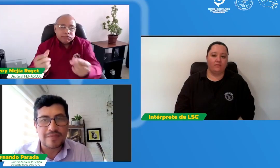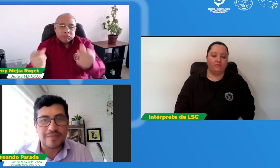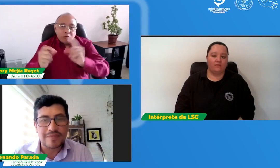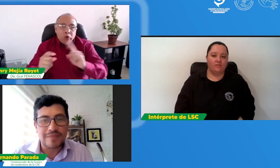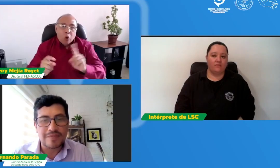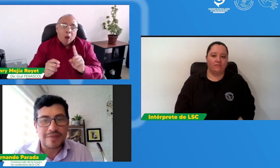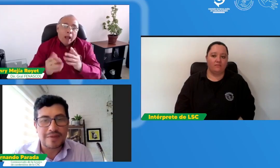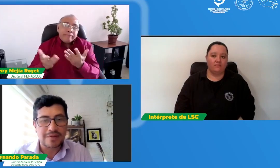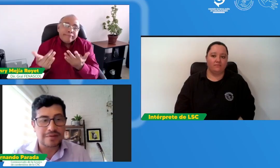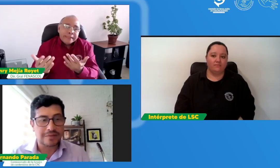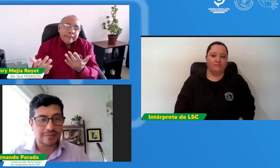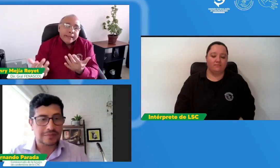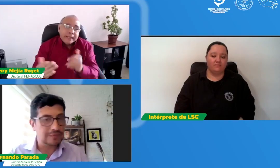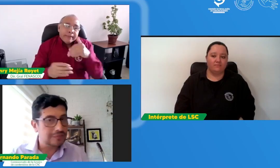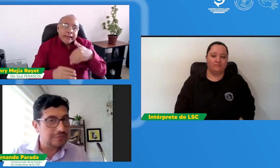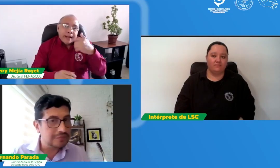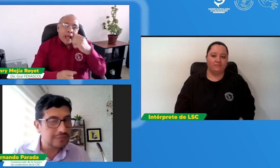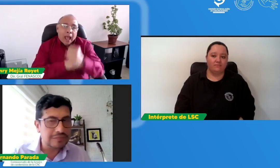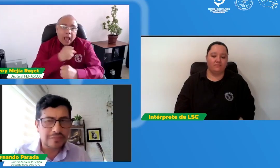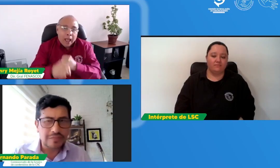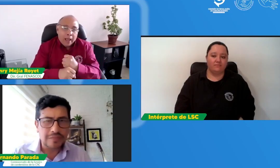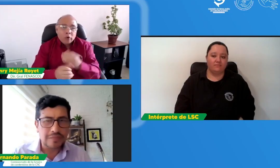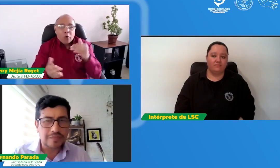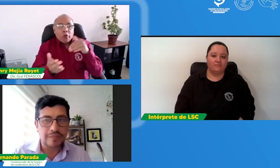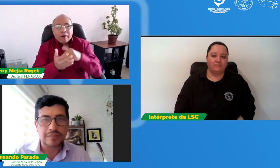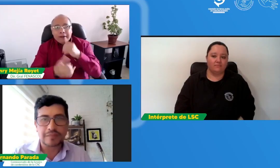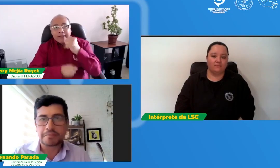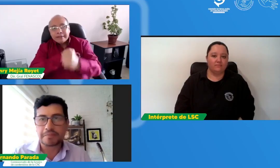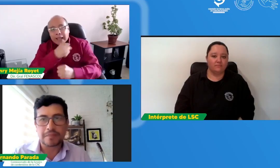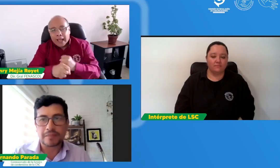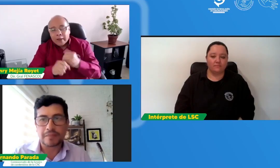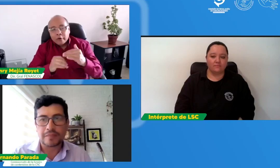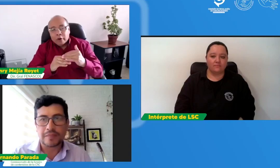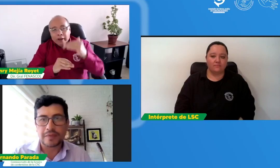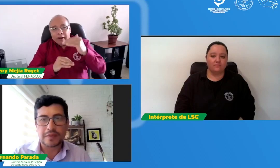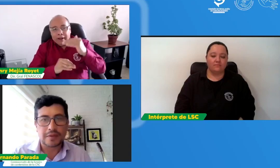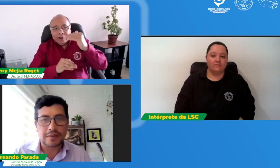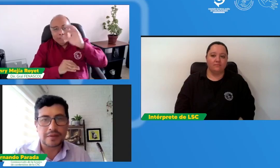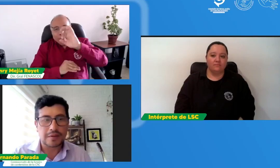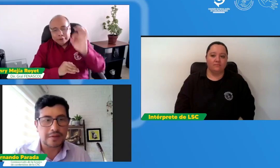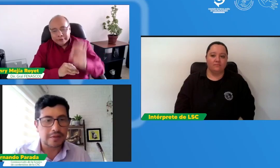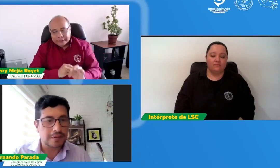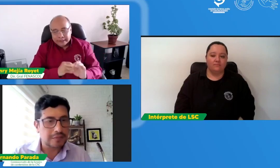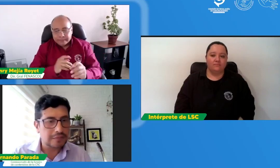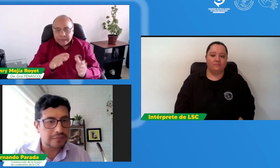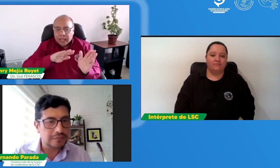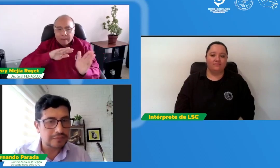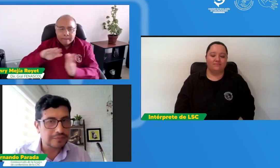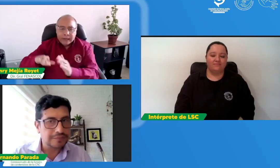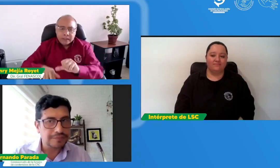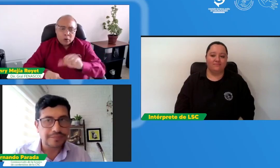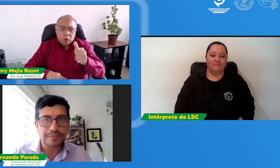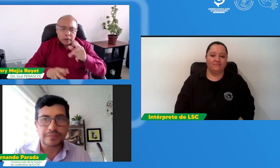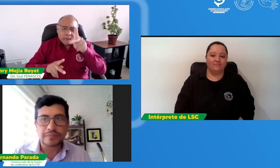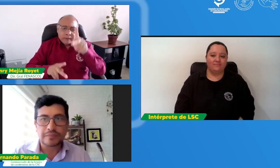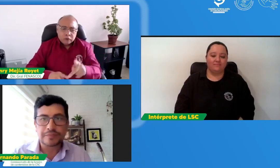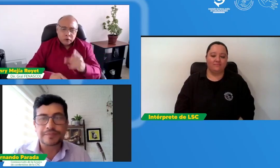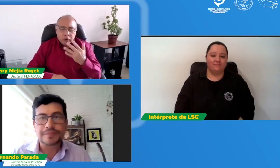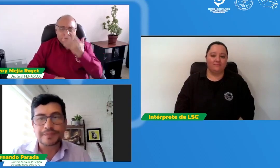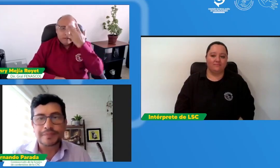la resolución este ejercicio sea provechoso sea rápido y que no se dilate en el tiempo y pues tengan en